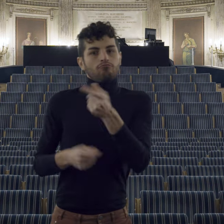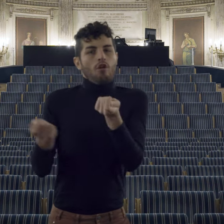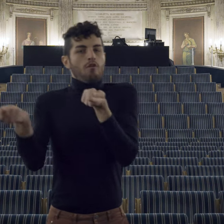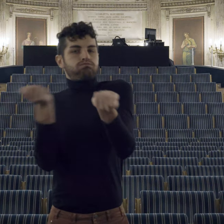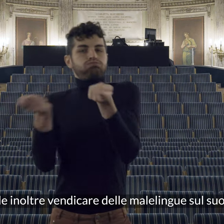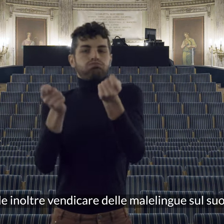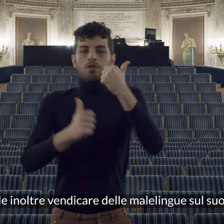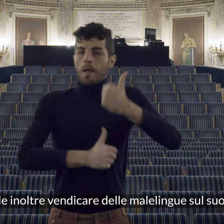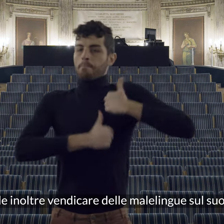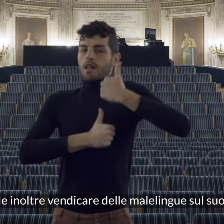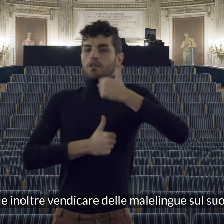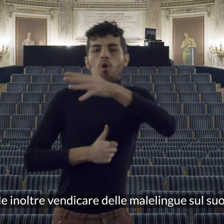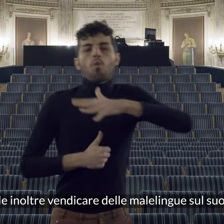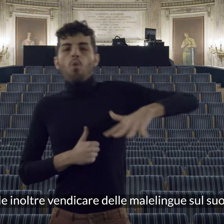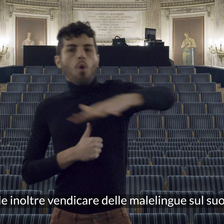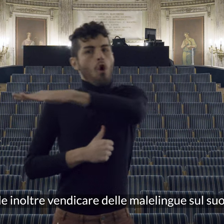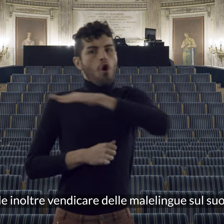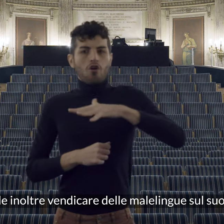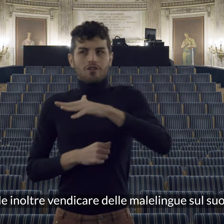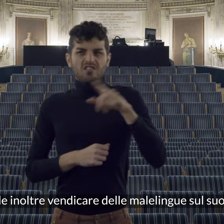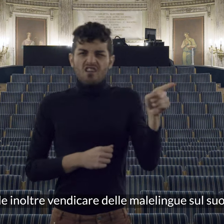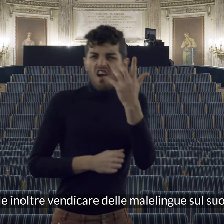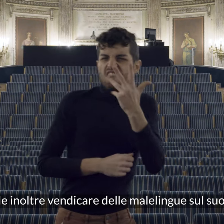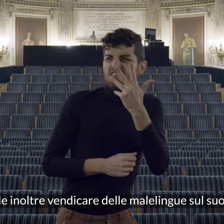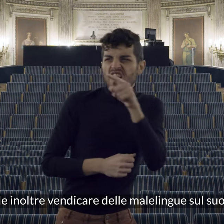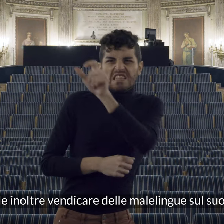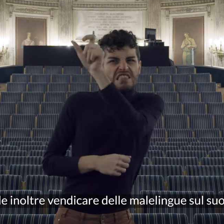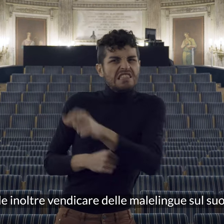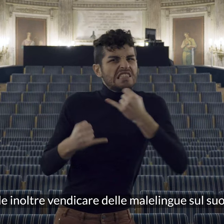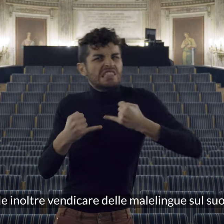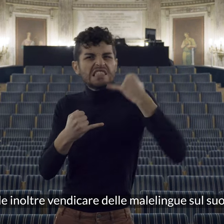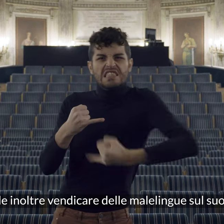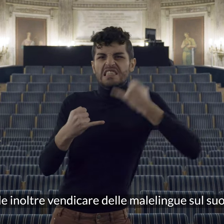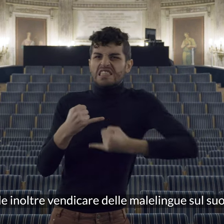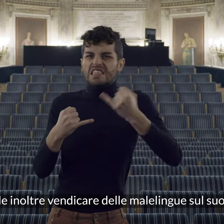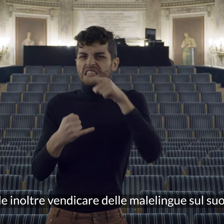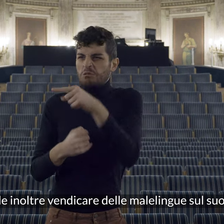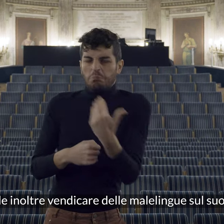e si vuole inoltre vendicare delle malelingue sul suo conto